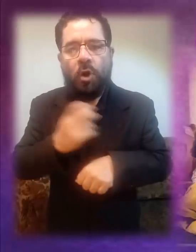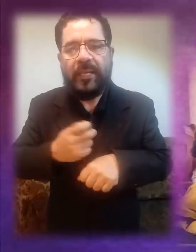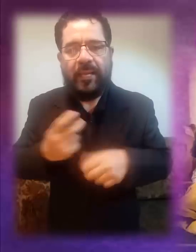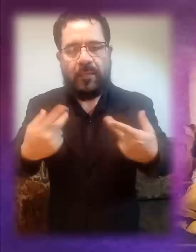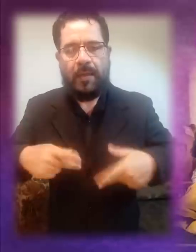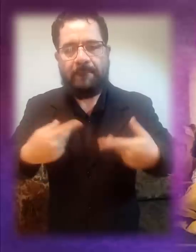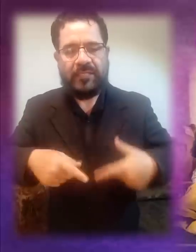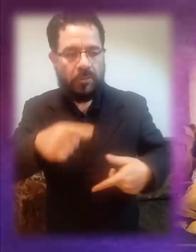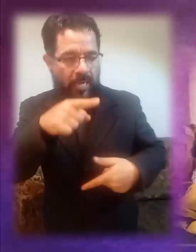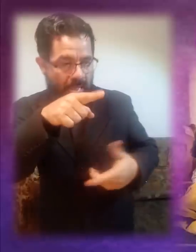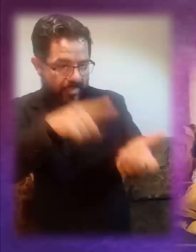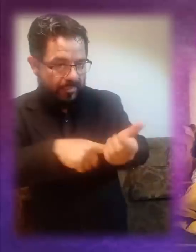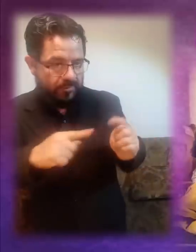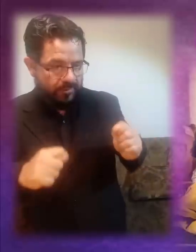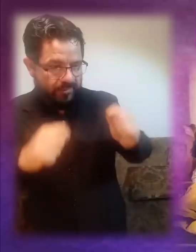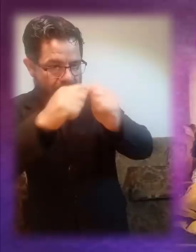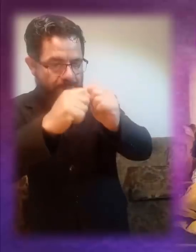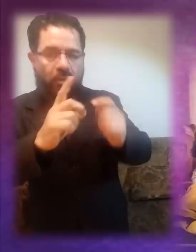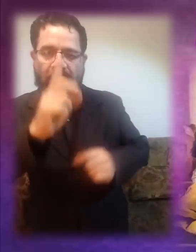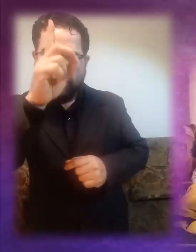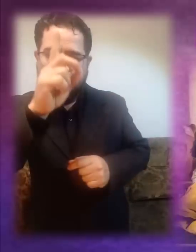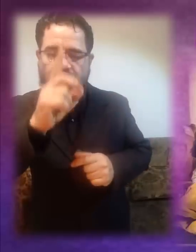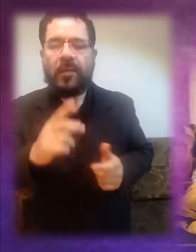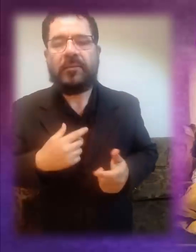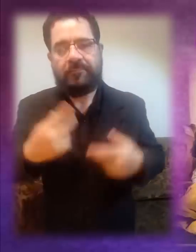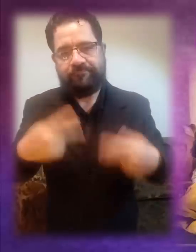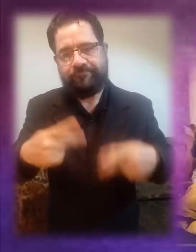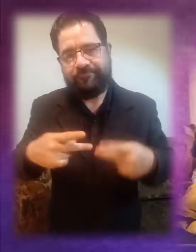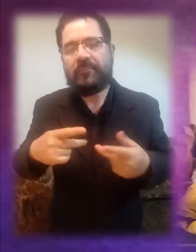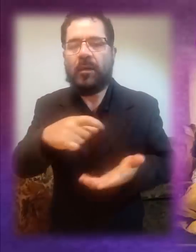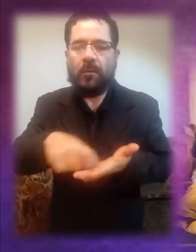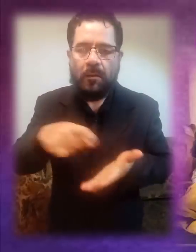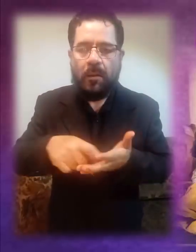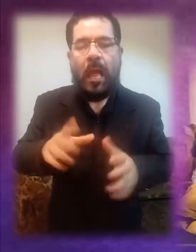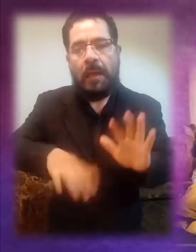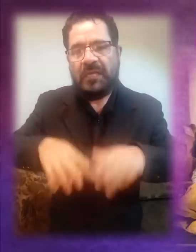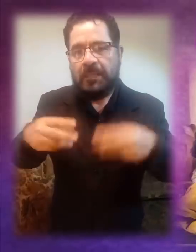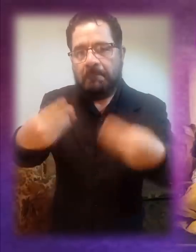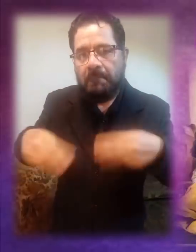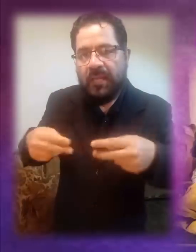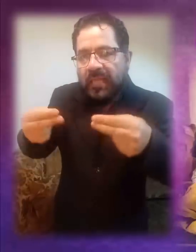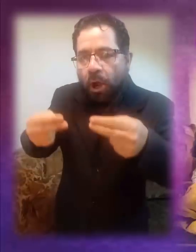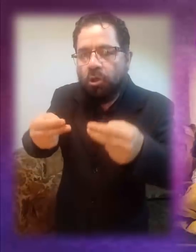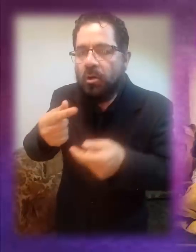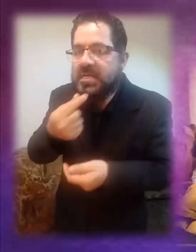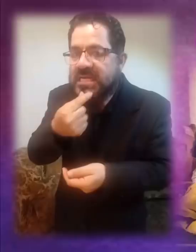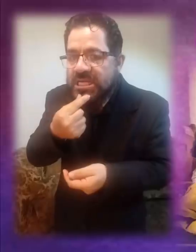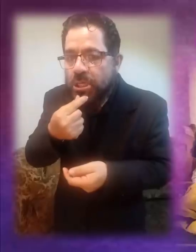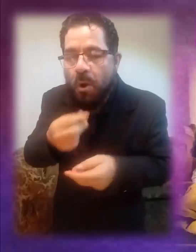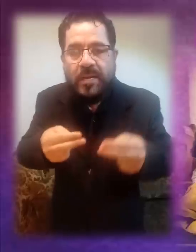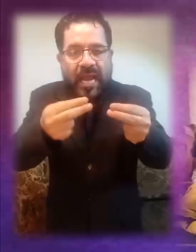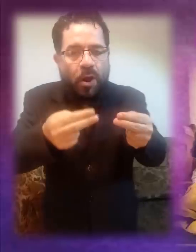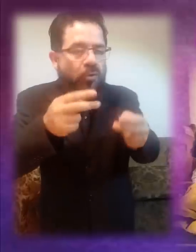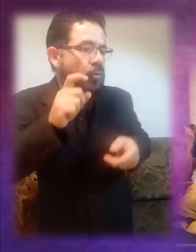Se olvida que la persona es templo de Dios y se le compra y se le vende. Hay mercaderes de niños y mercaderes de